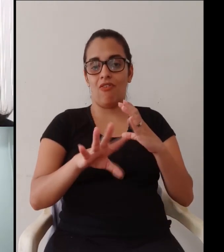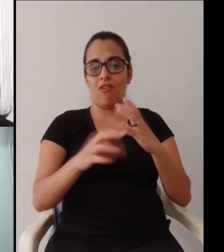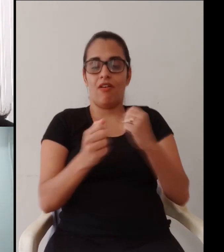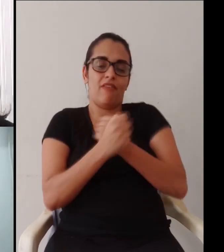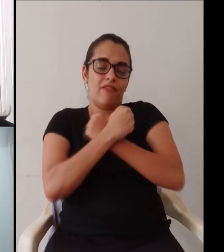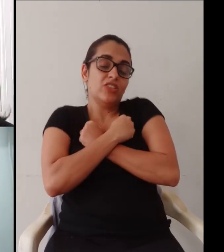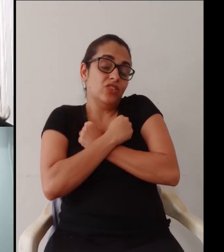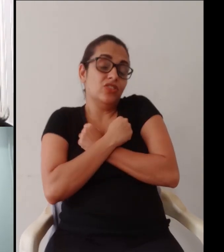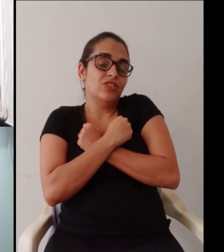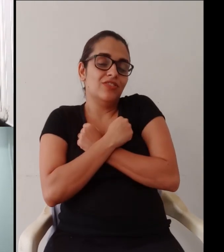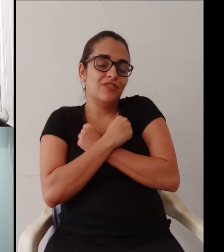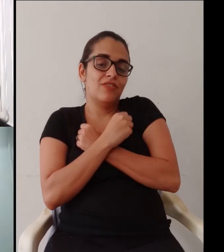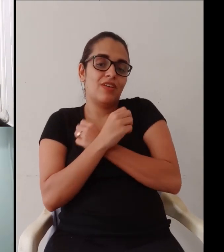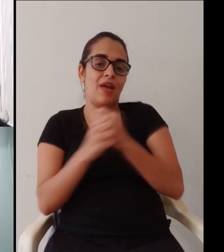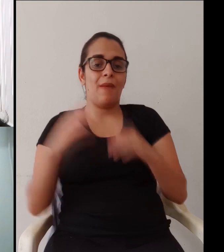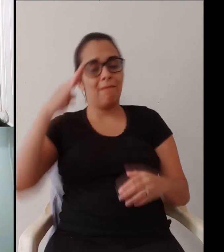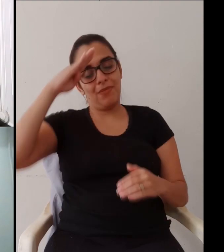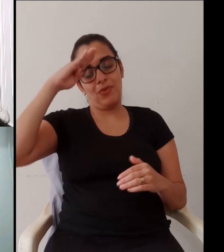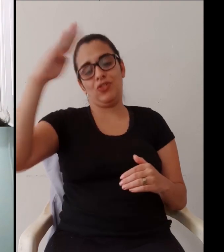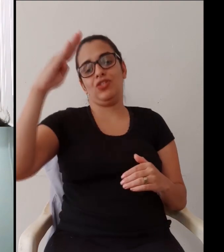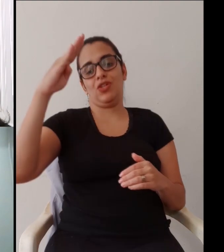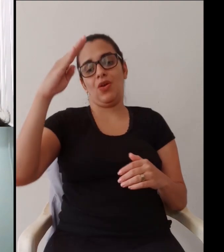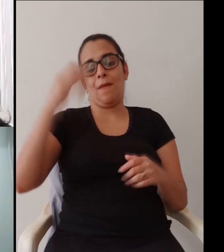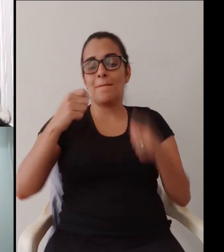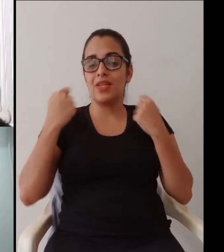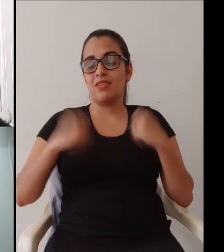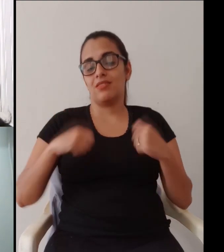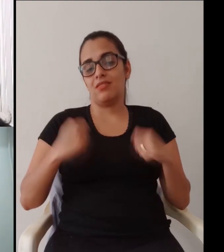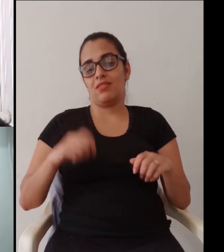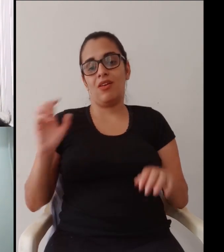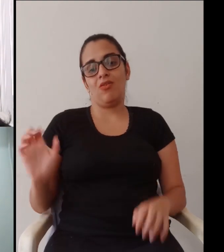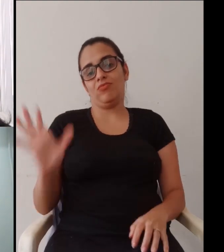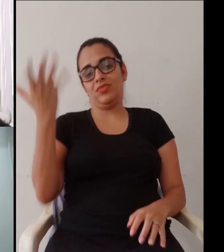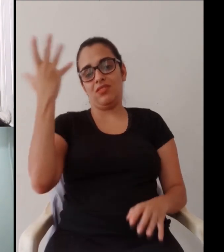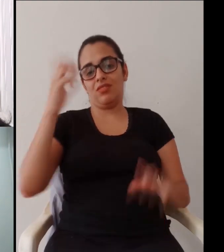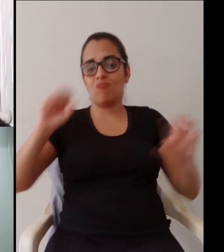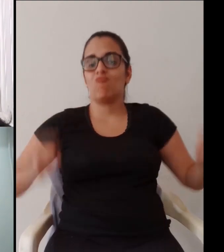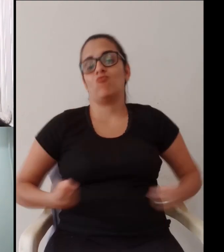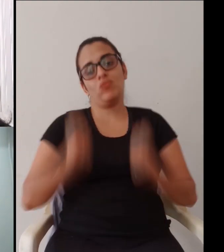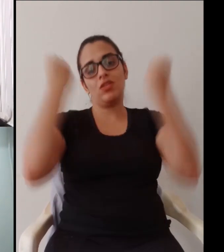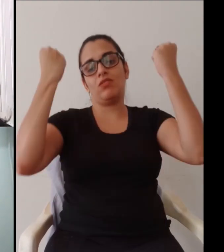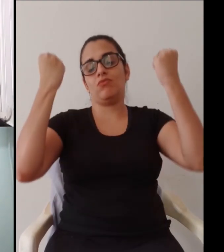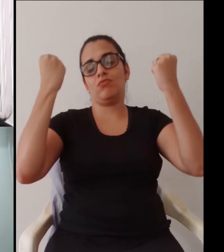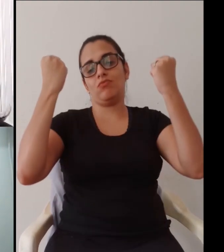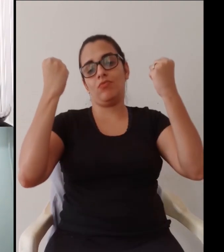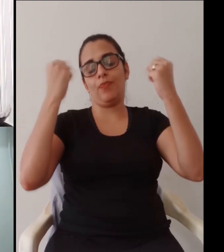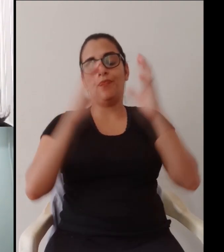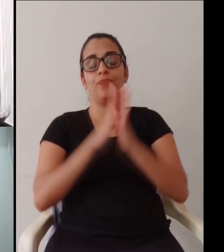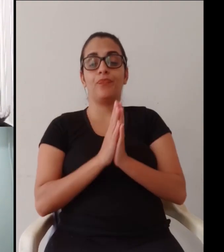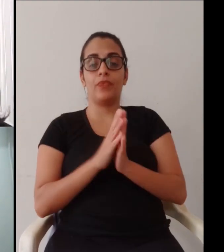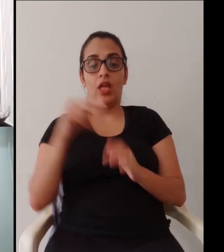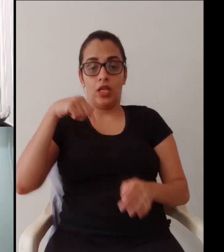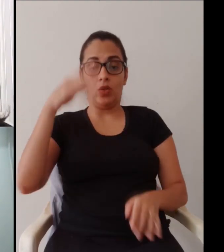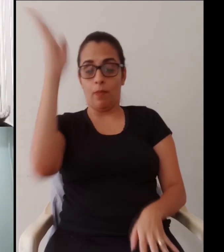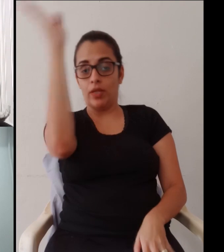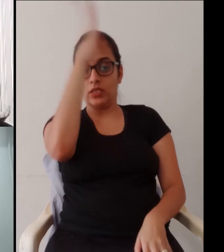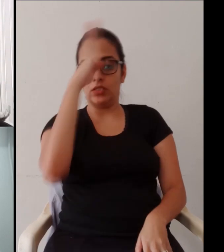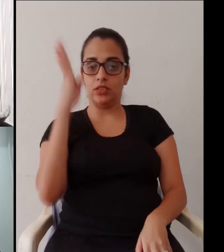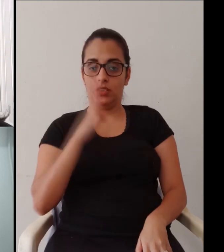sempre falo que tem que ter uma mediação que lá no CFO a gente chama de mediação afetiva, ela é primordial